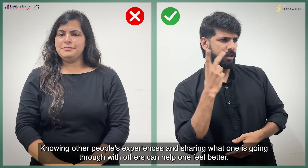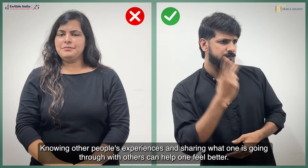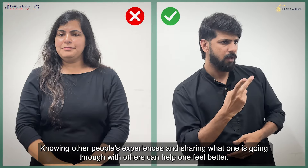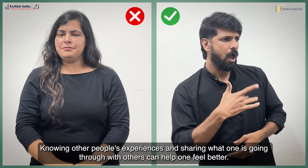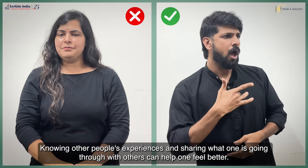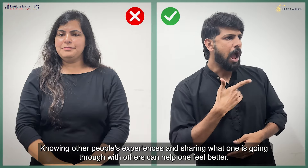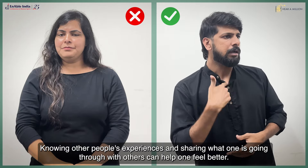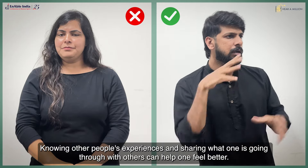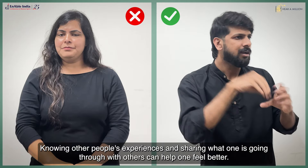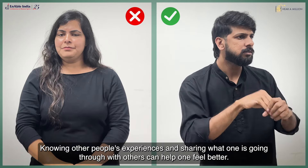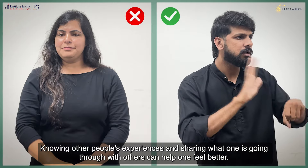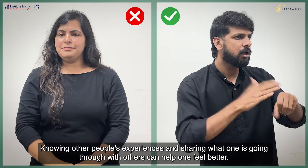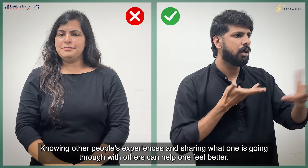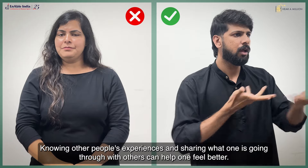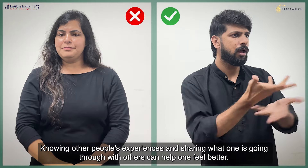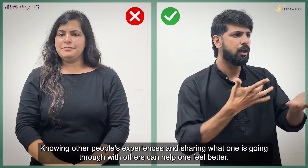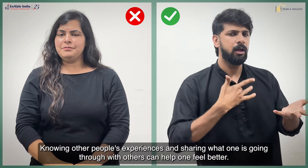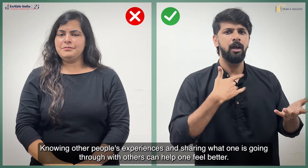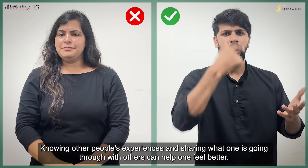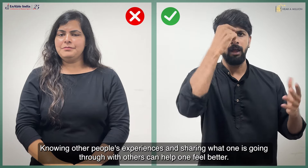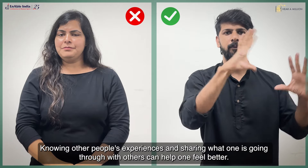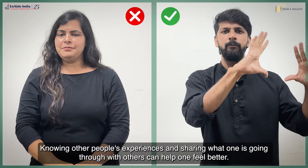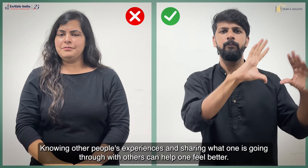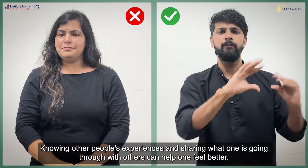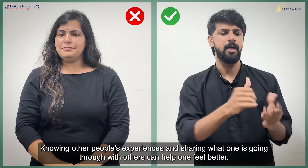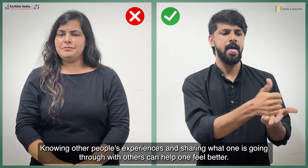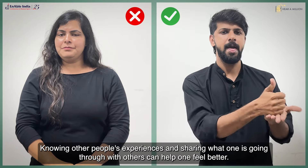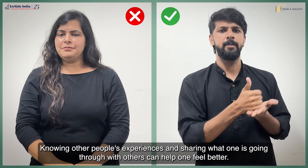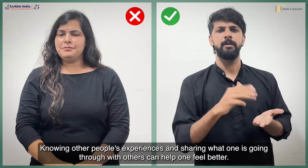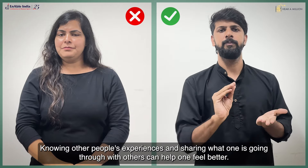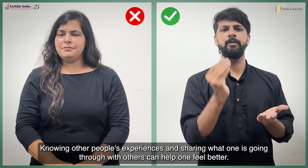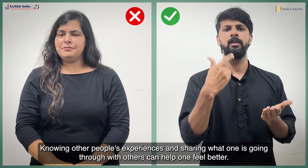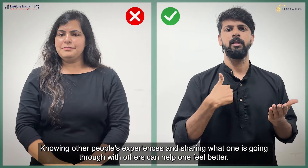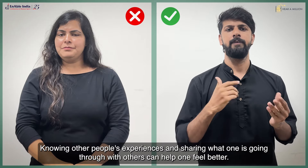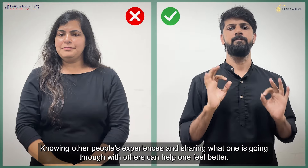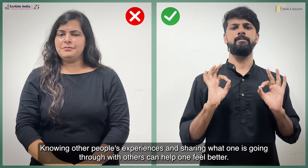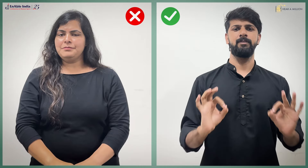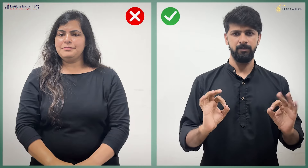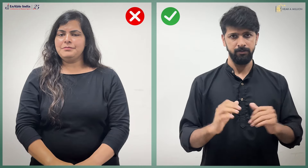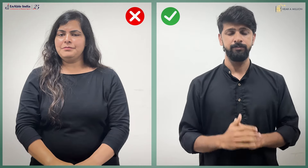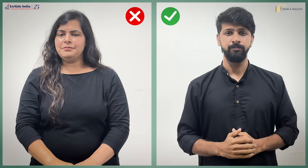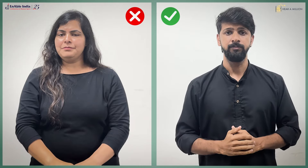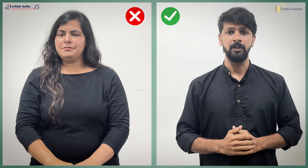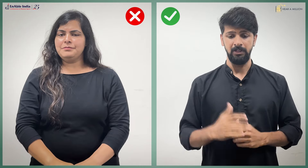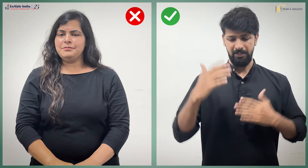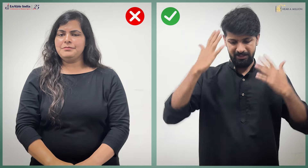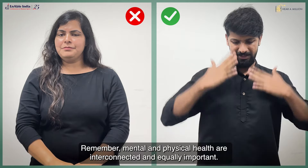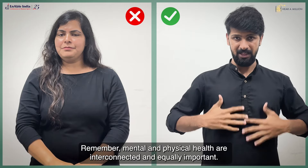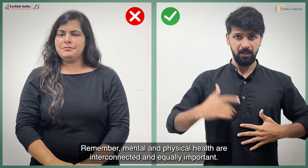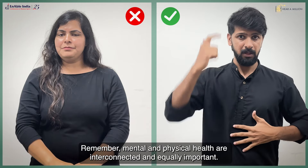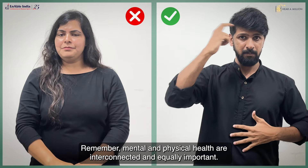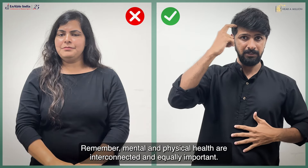रहे हैं उसे दूसरों के साथ साज़ा करना, किसी को बेहतर मैसूस करने में मदद कर सकता है. याद रखे,